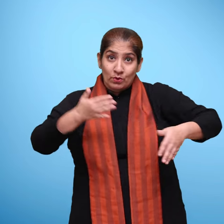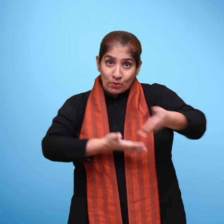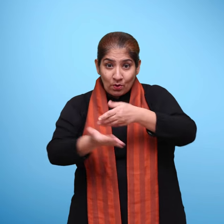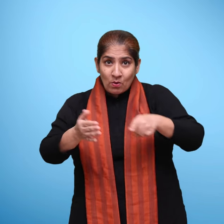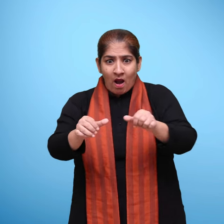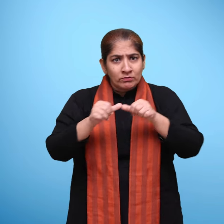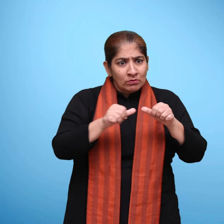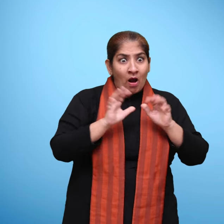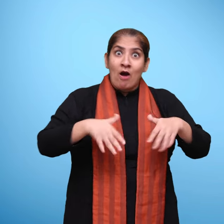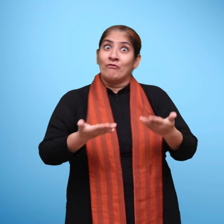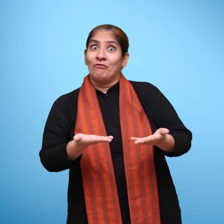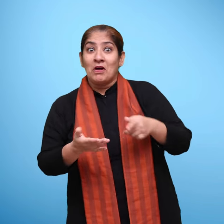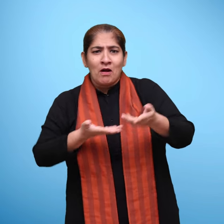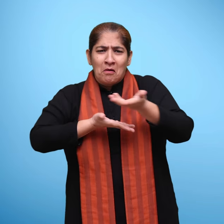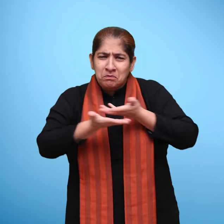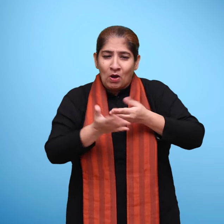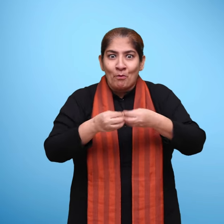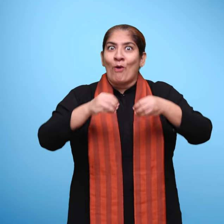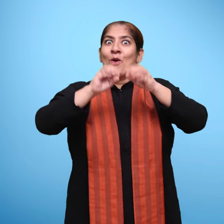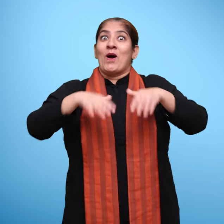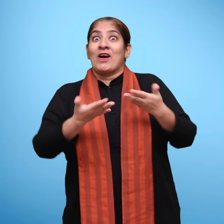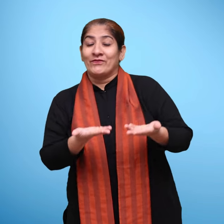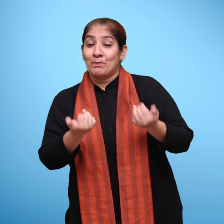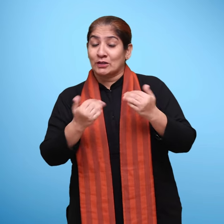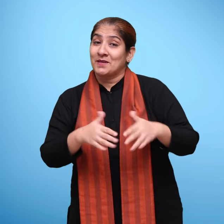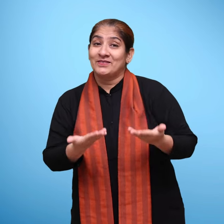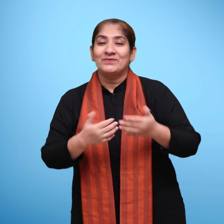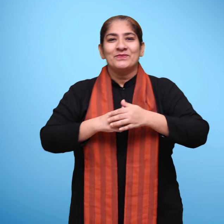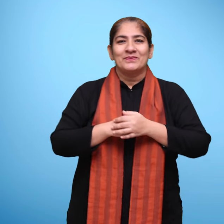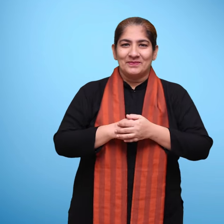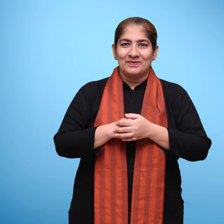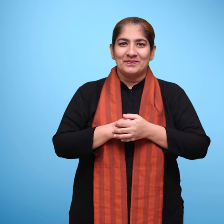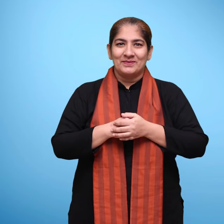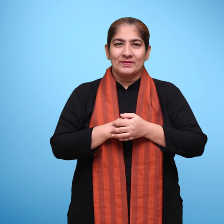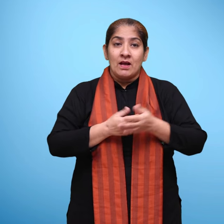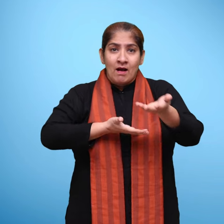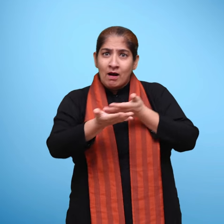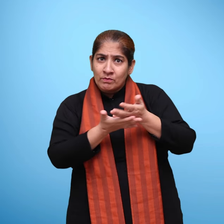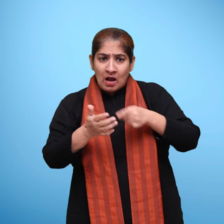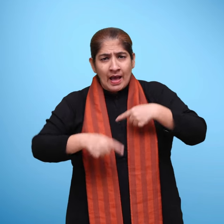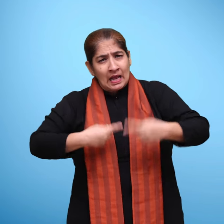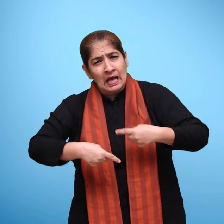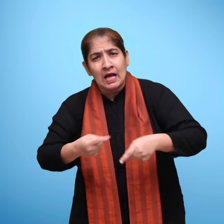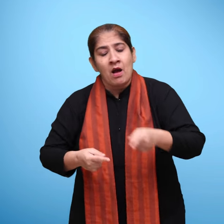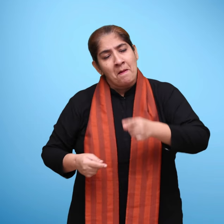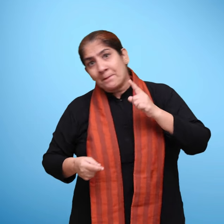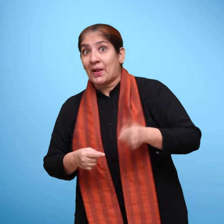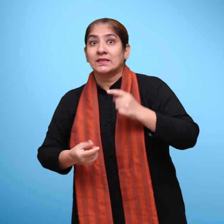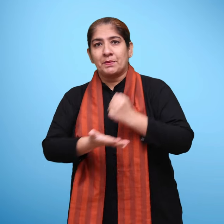जैसे जैसे बच्चों के उत्तर आएंगे, उस तरह से बाचीत को आगे बढ़ाया जा सकता है. बाचीत की ये गतिविधी हर